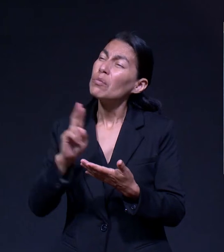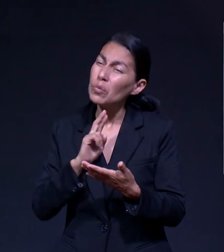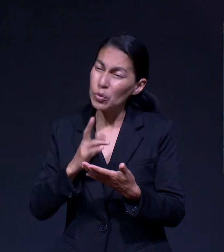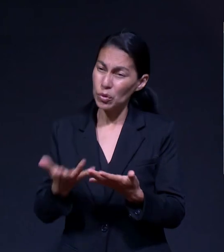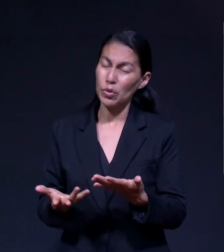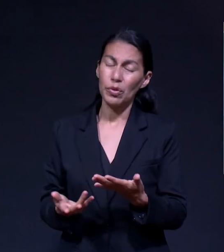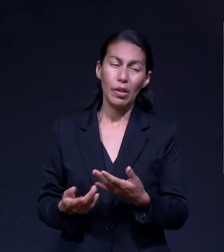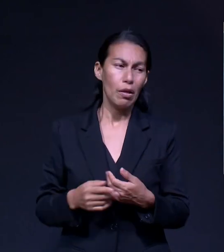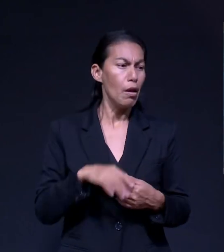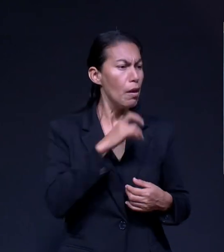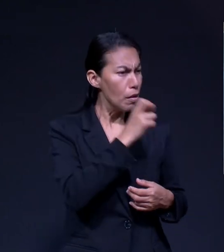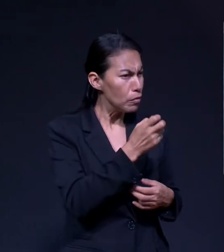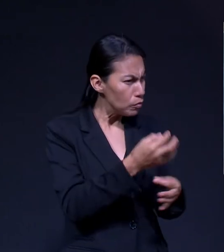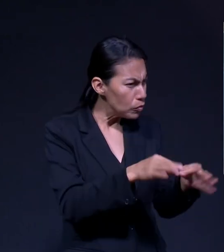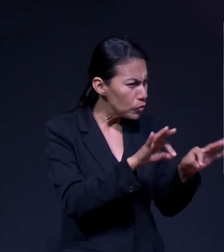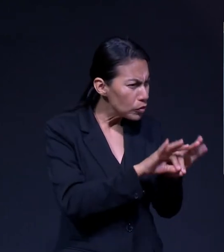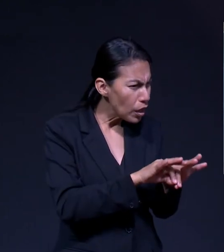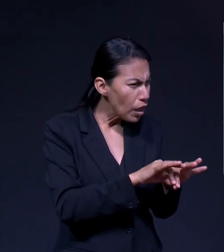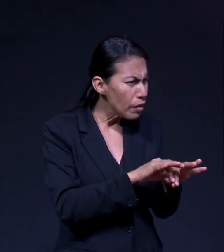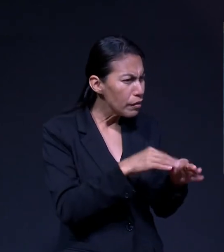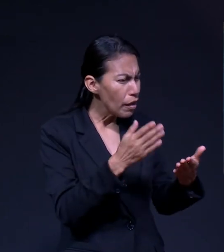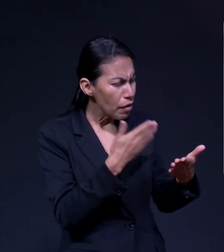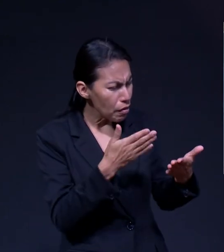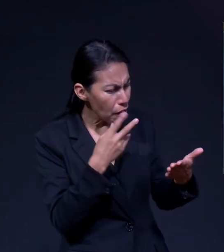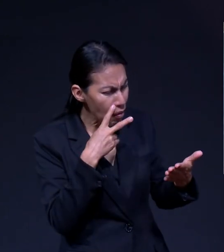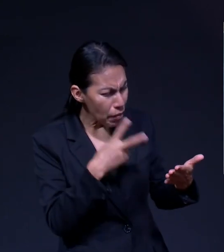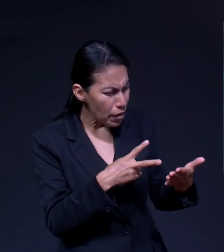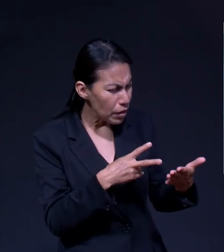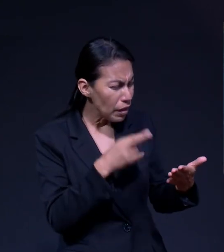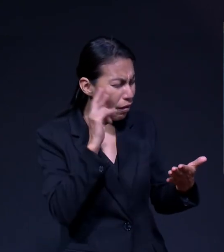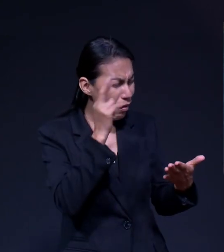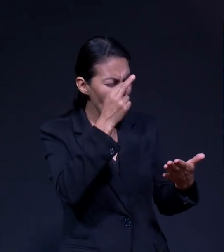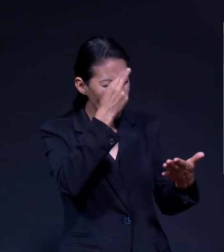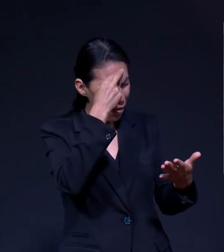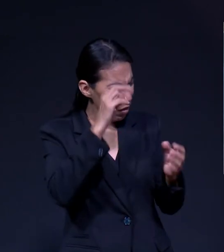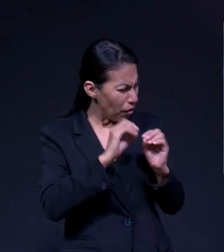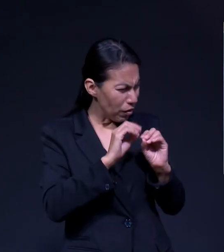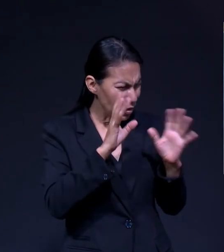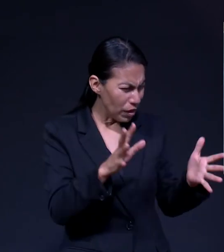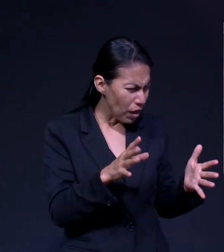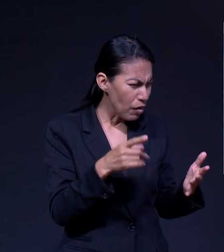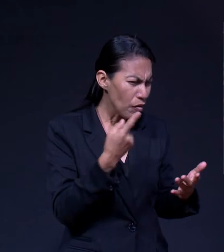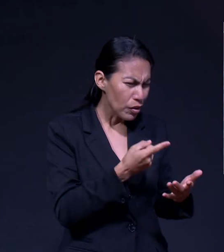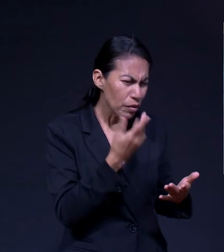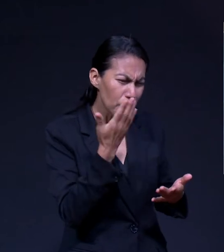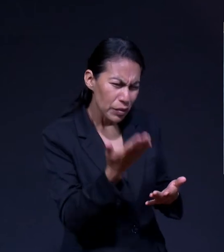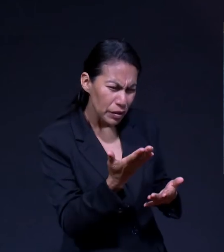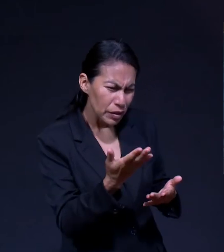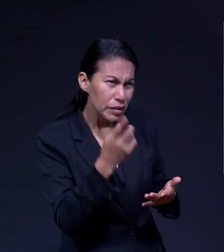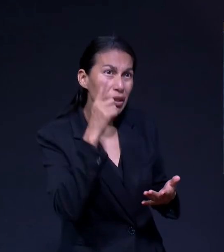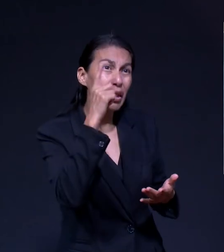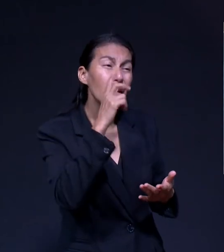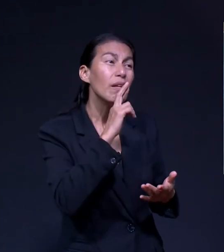récord de oración Te permite regresar el tiempo con mayor claridad Y poder ver